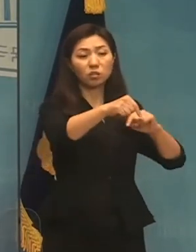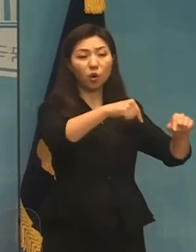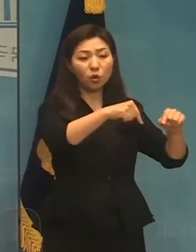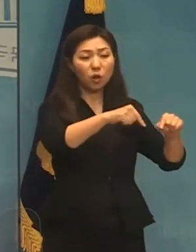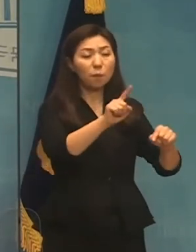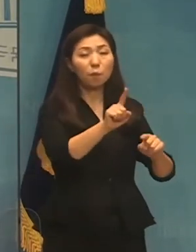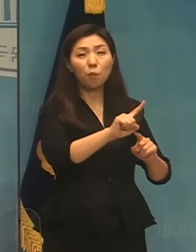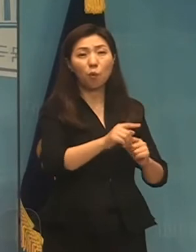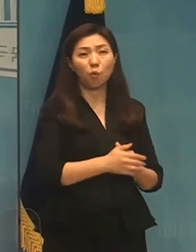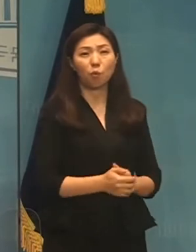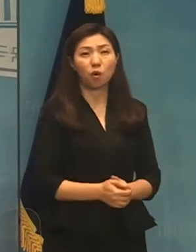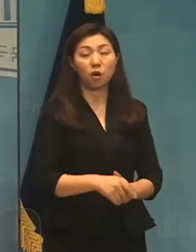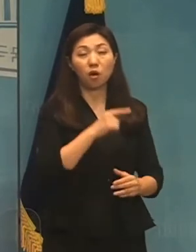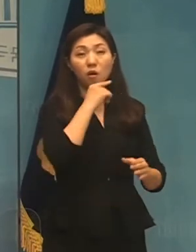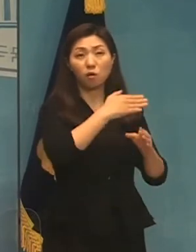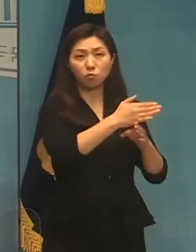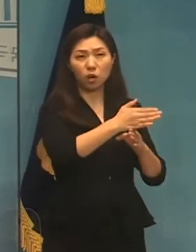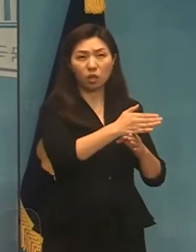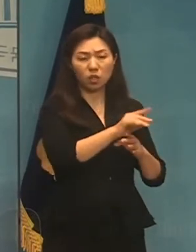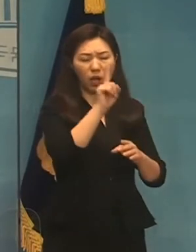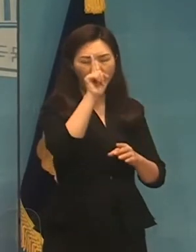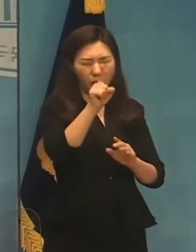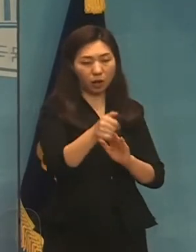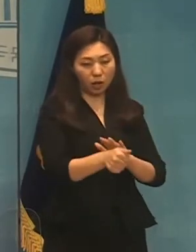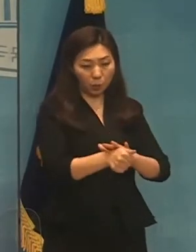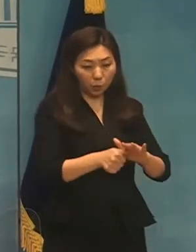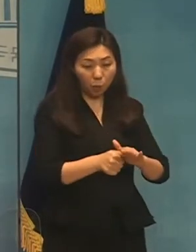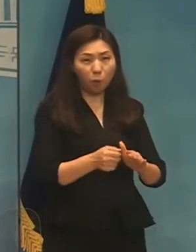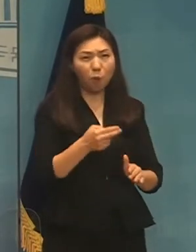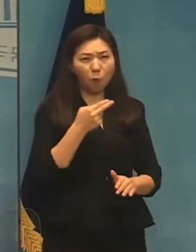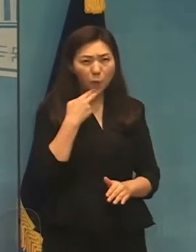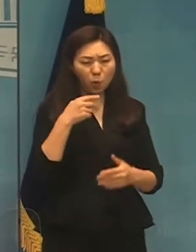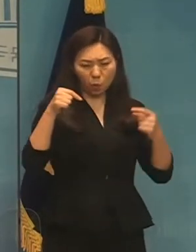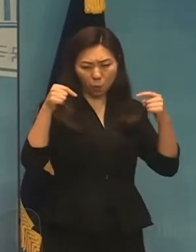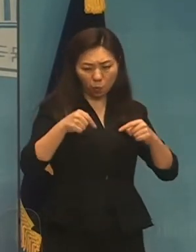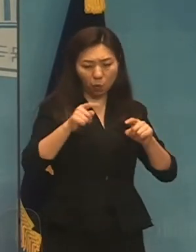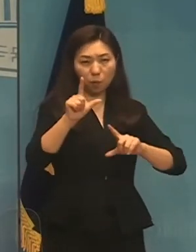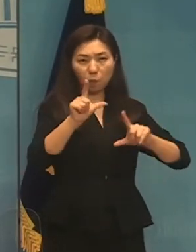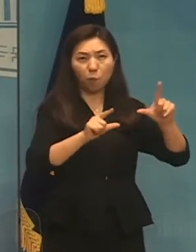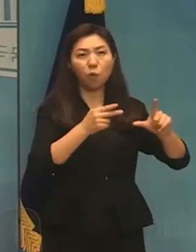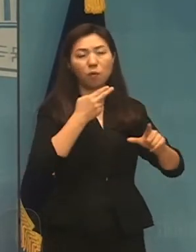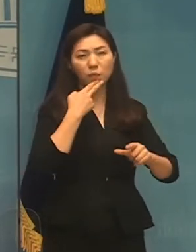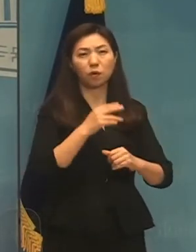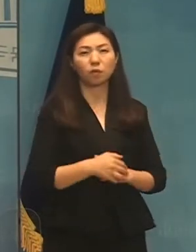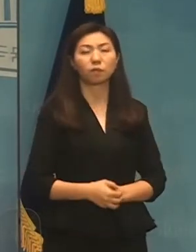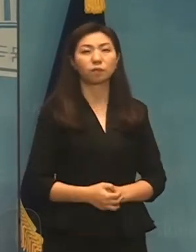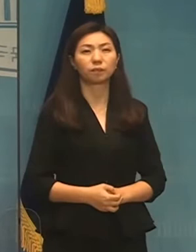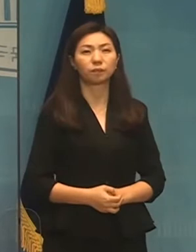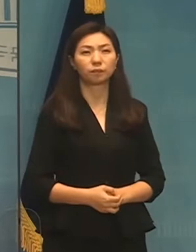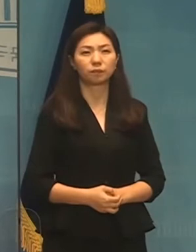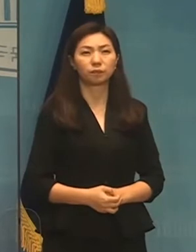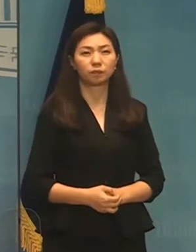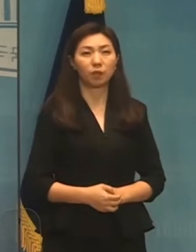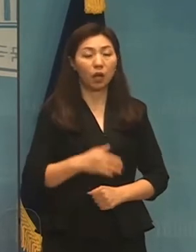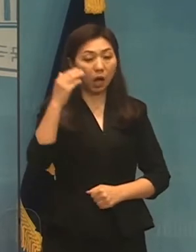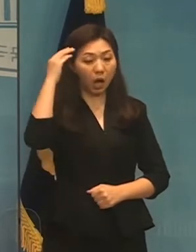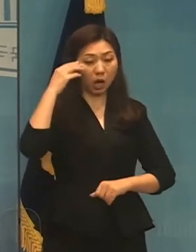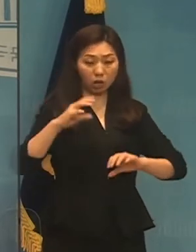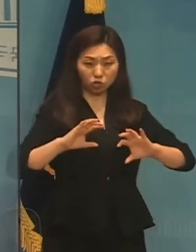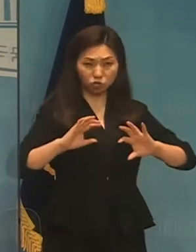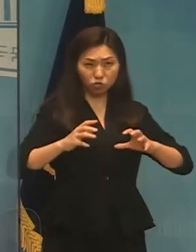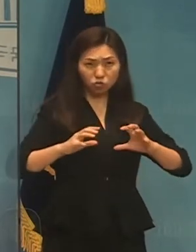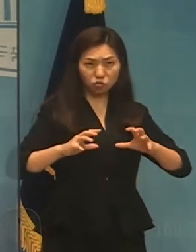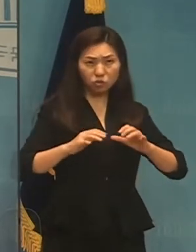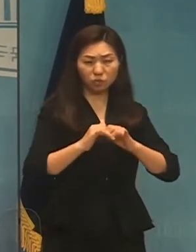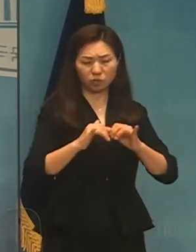뿐 한 치의 양보로 협상도 무료되지 않았습니다. 도대체 언제까지 우리 국민들을 불확실한